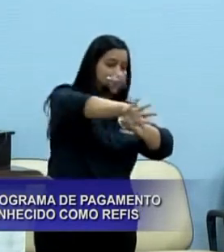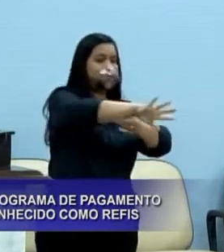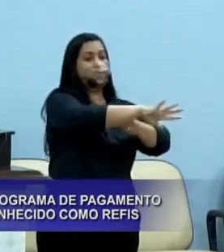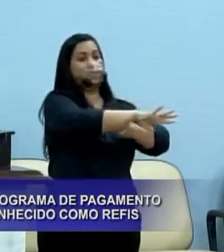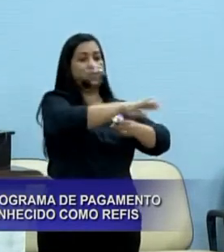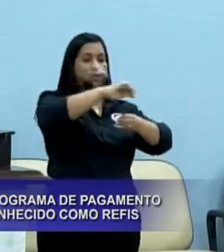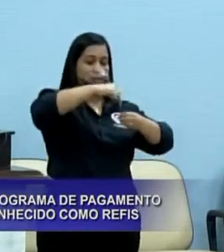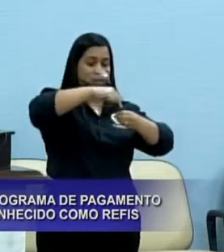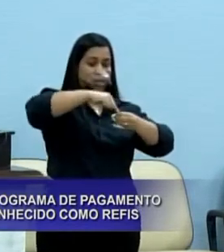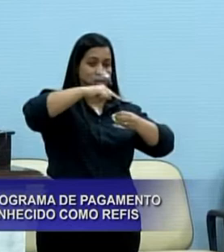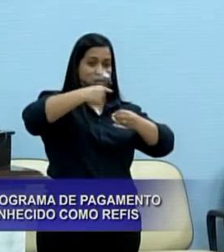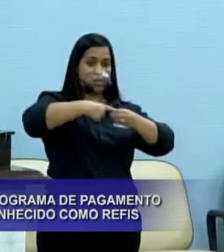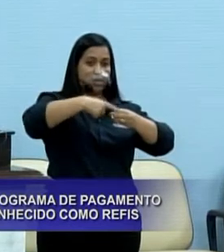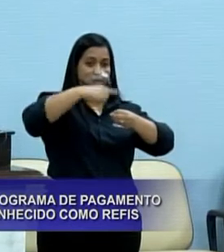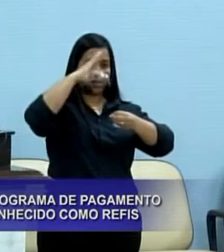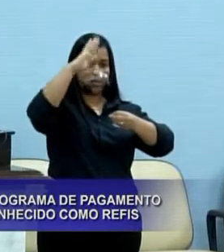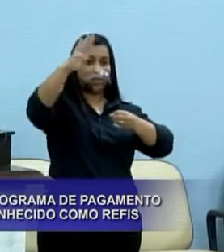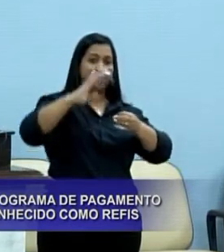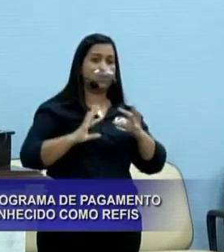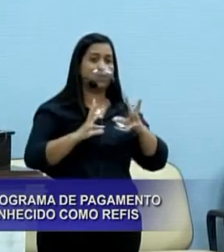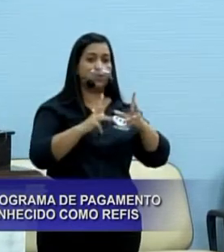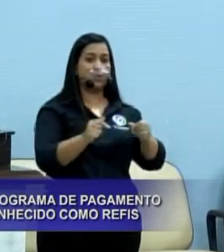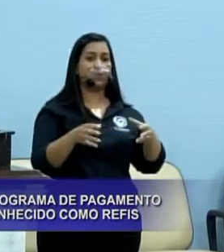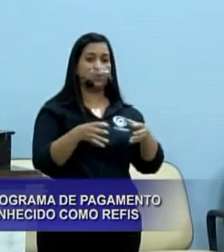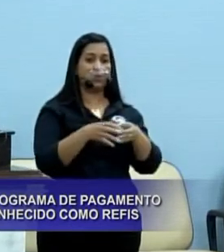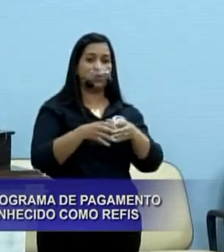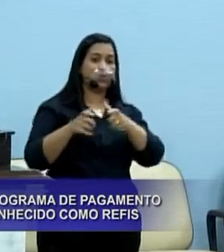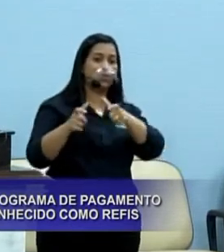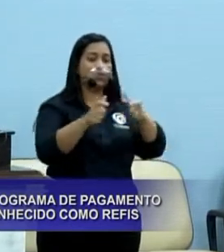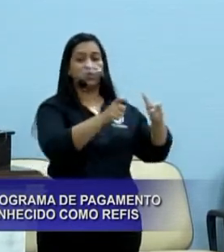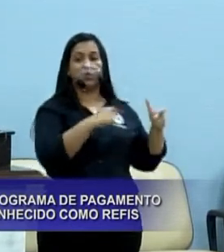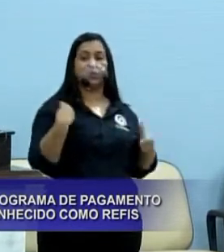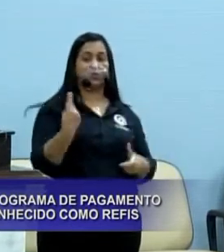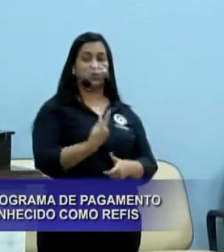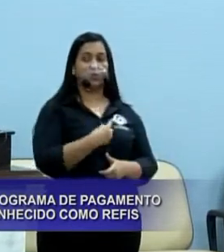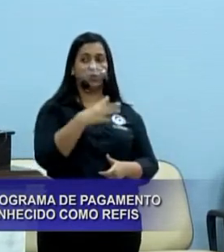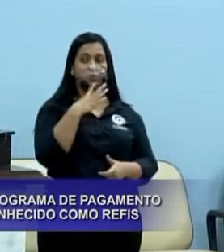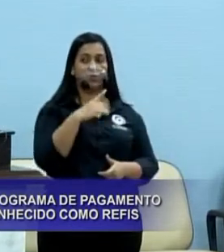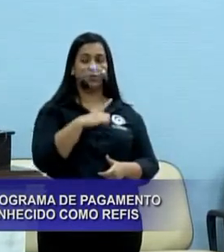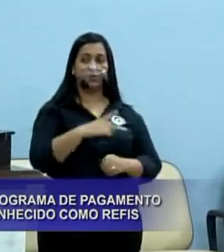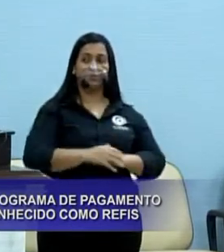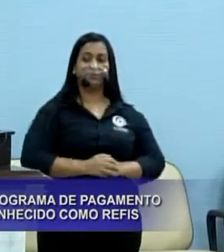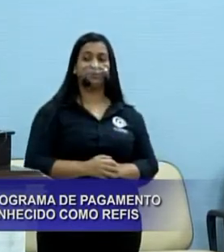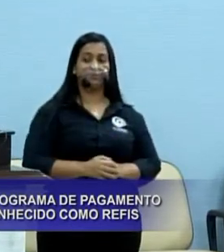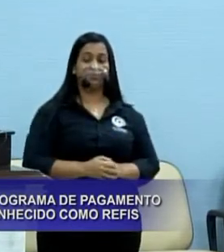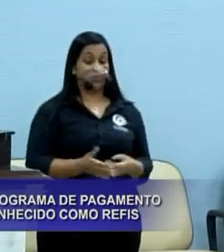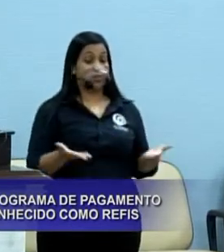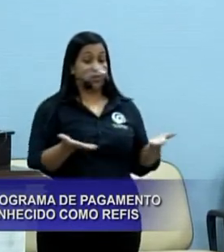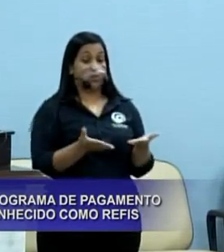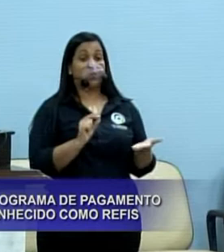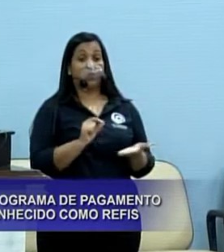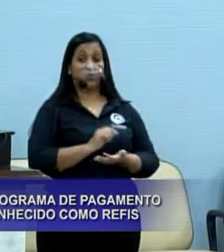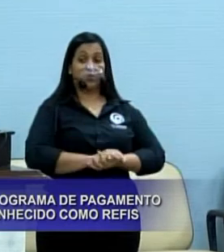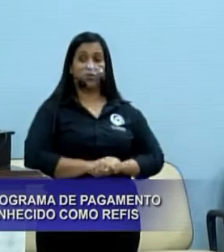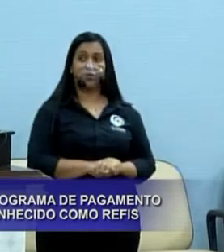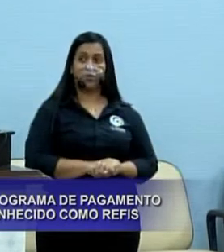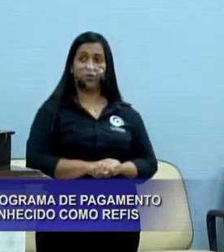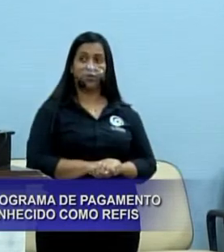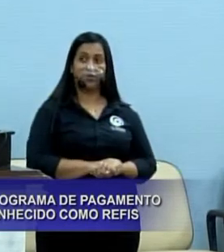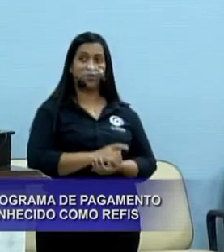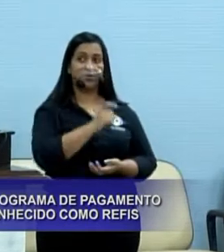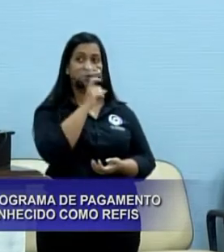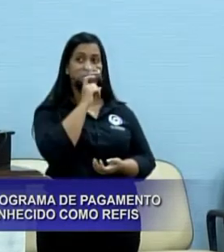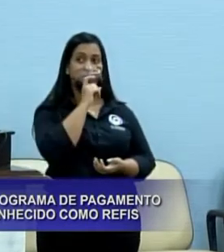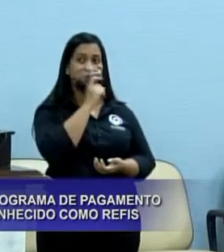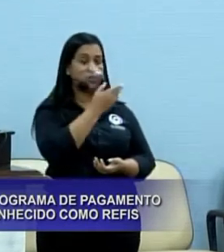total conjunto no desenvolvimento em todas as áreas que a gente tem conhecimento. Agora, gente, Pedro, o presidente